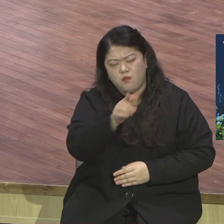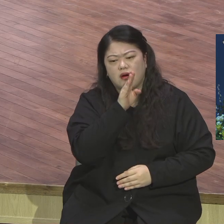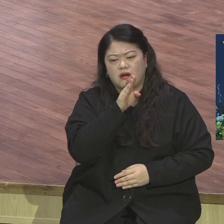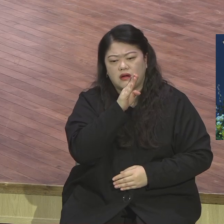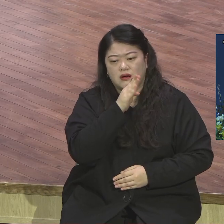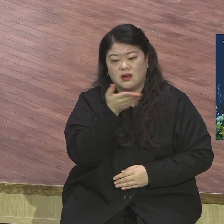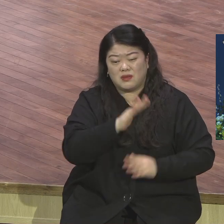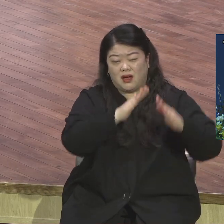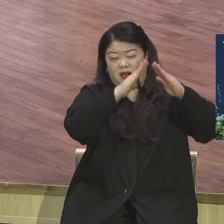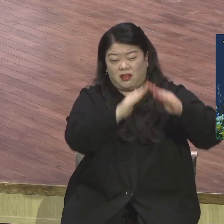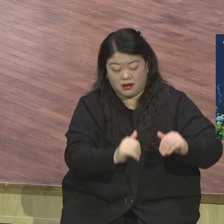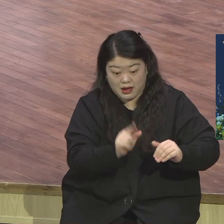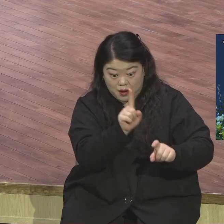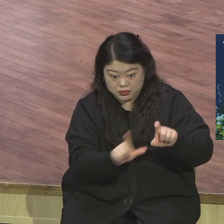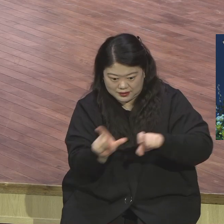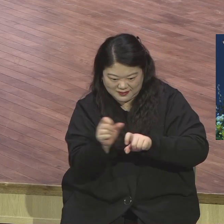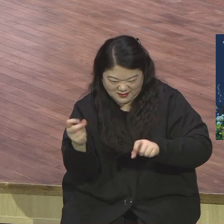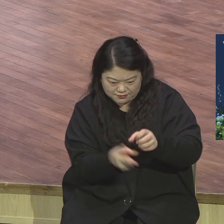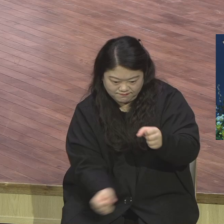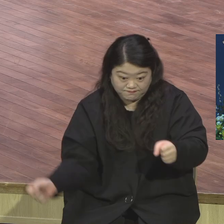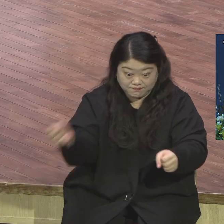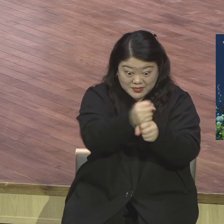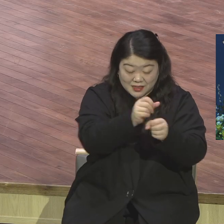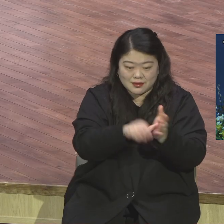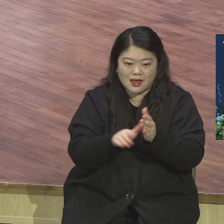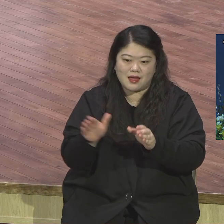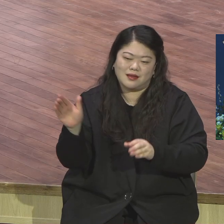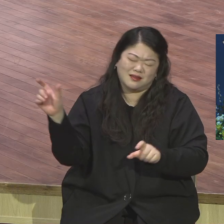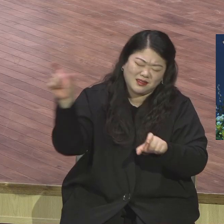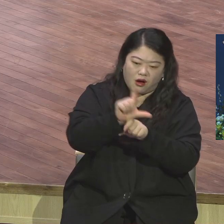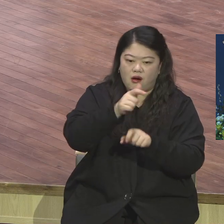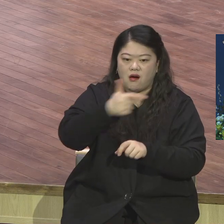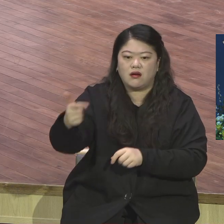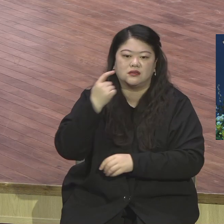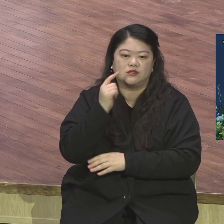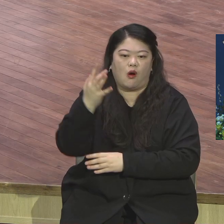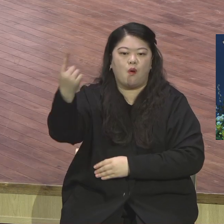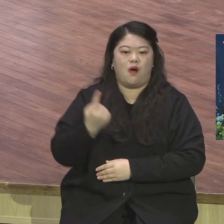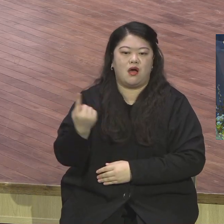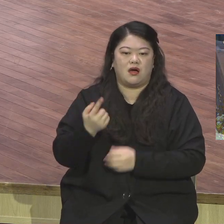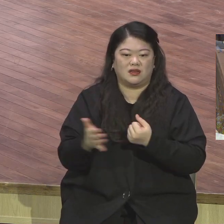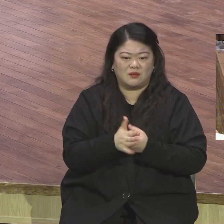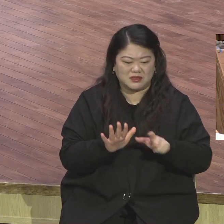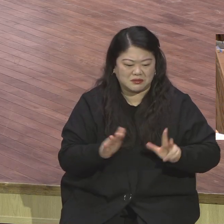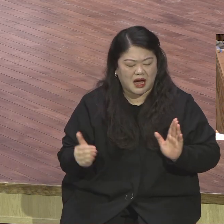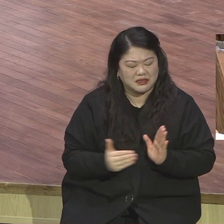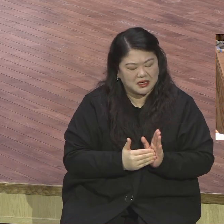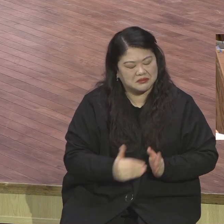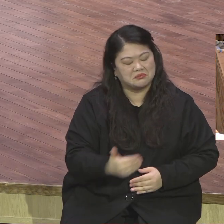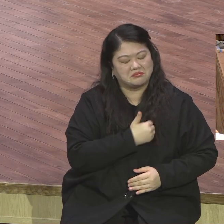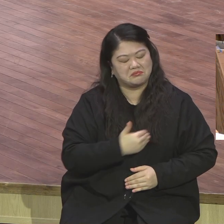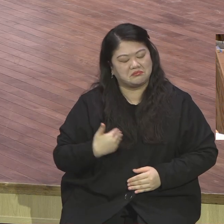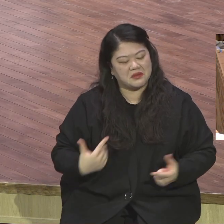영광이 임하게 될 것이다 라는 말씀을 하고 계세요. 사실 끝으로 볼 때